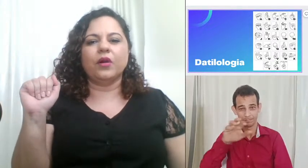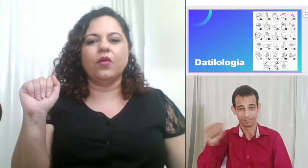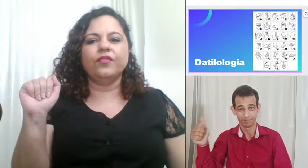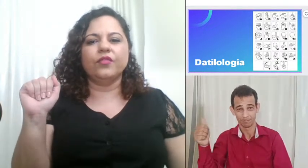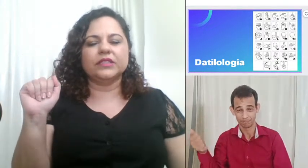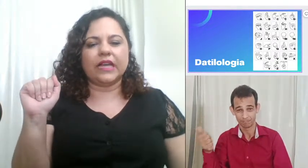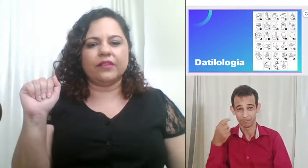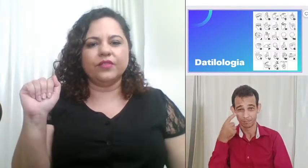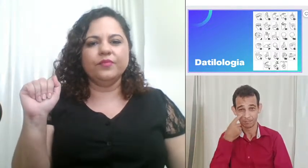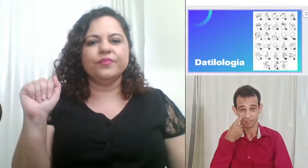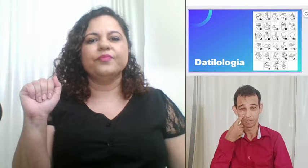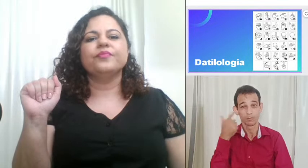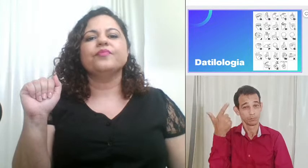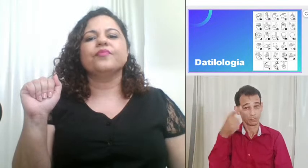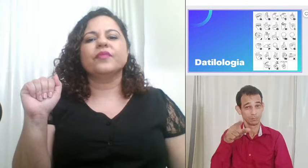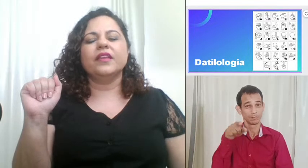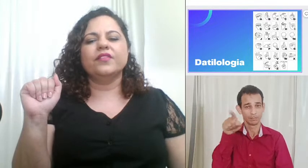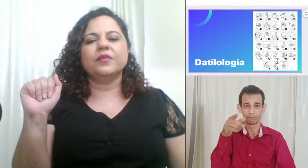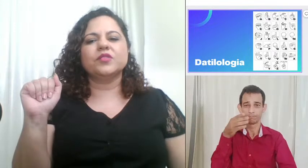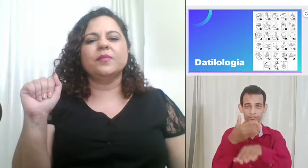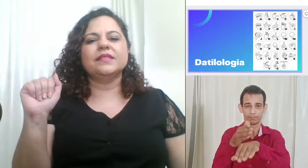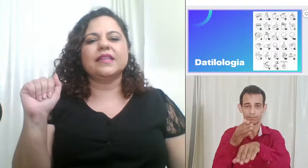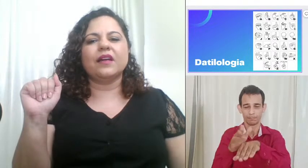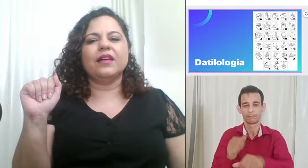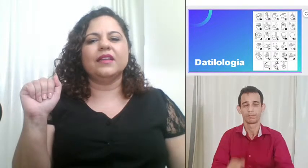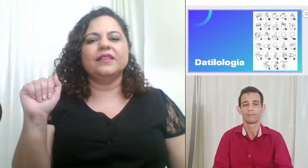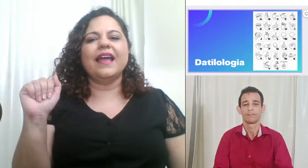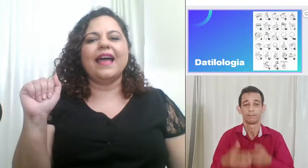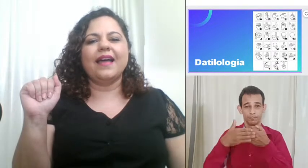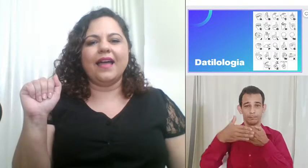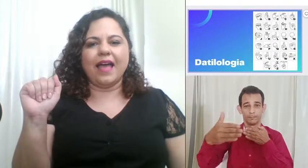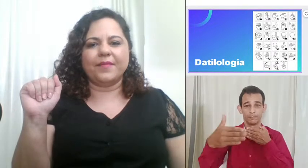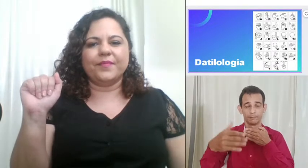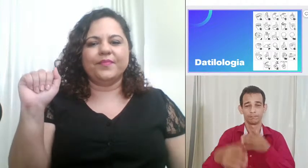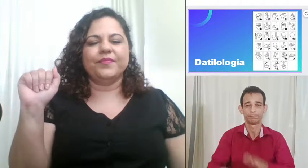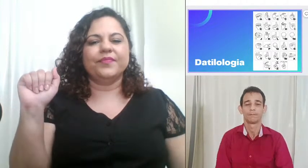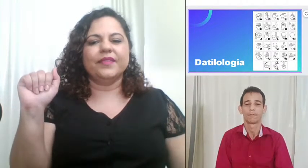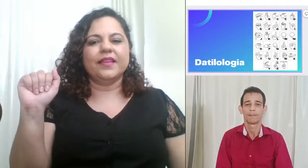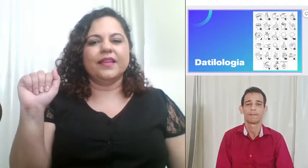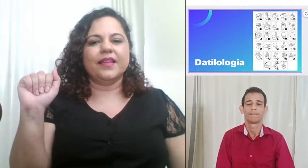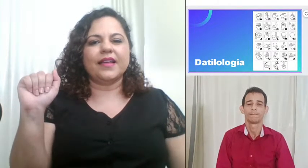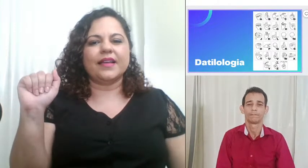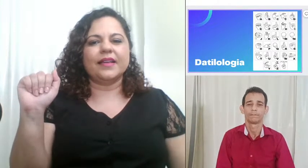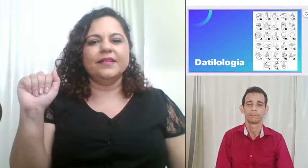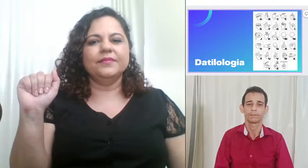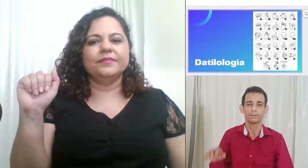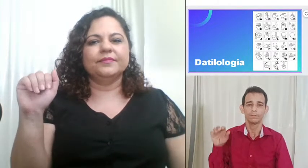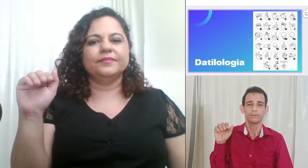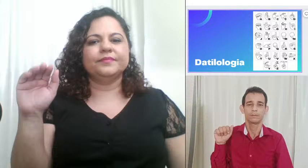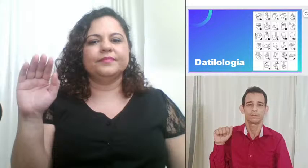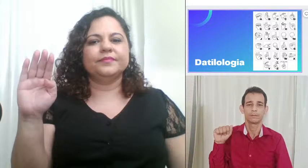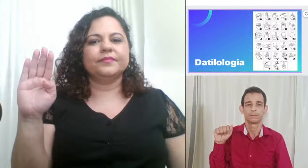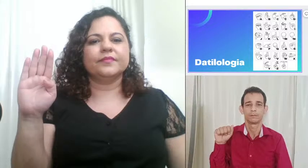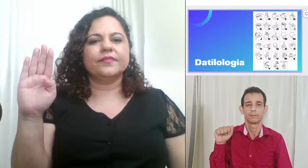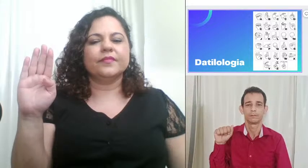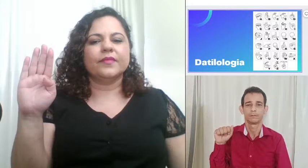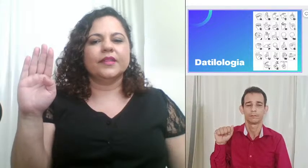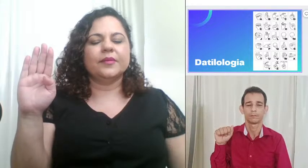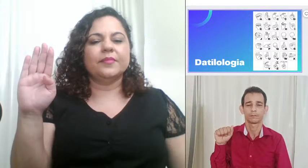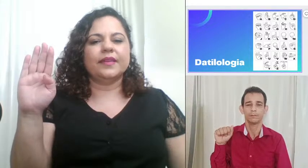confortável e vamos começar com a letra A A B